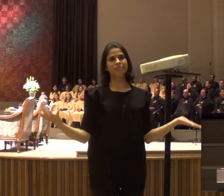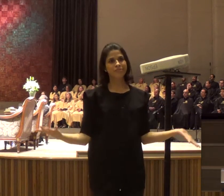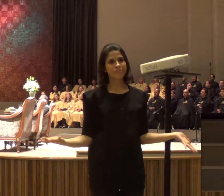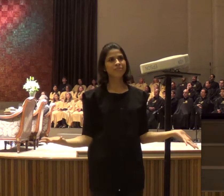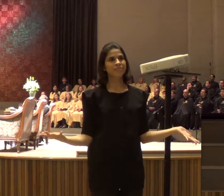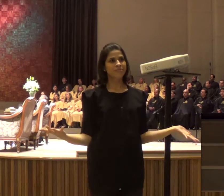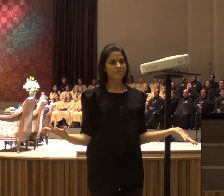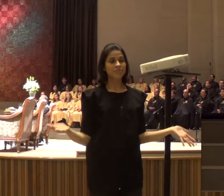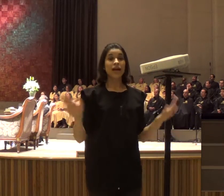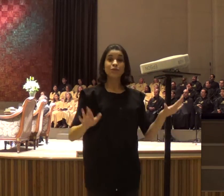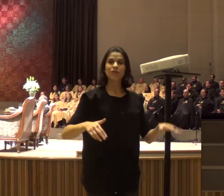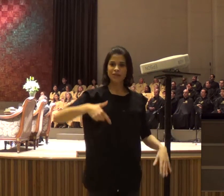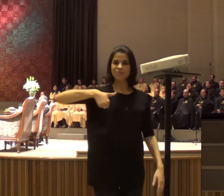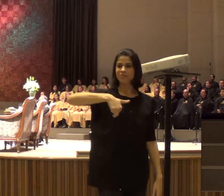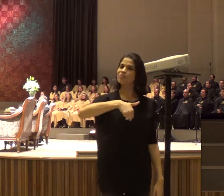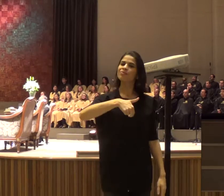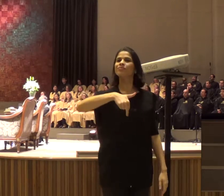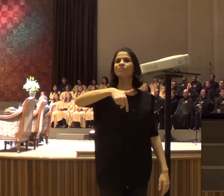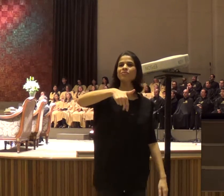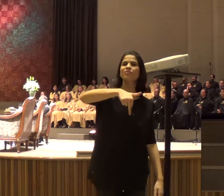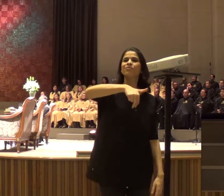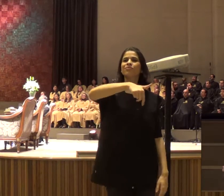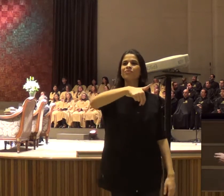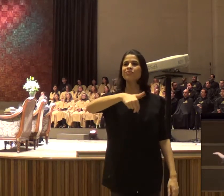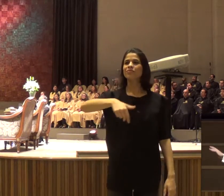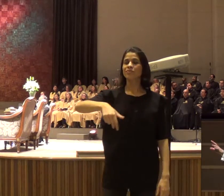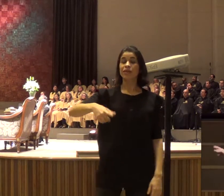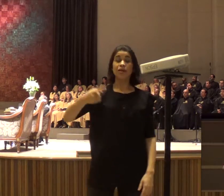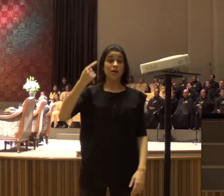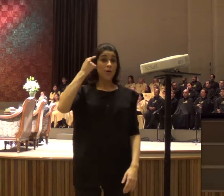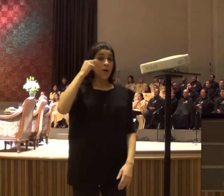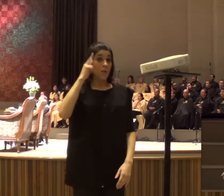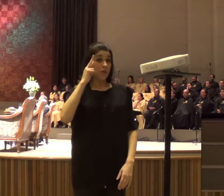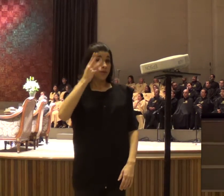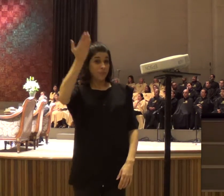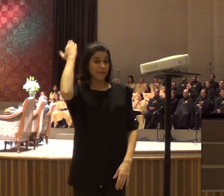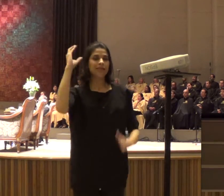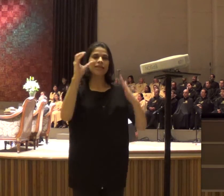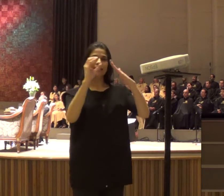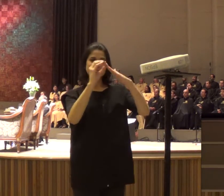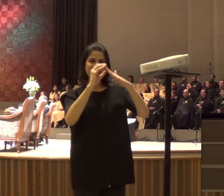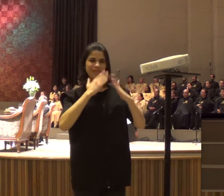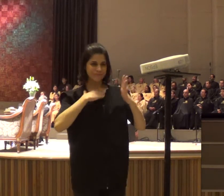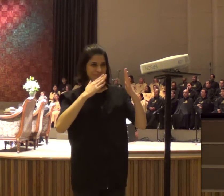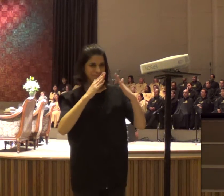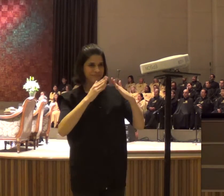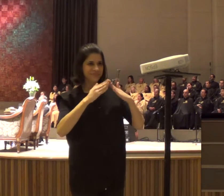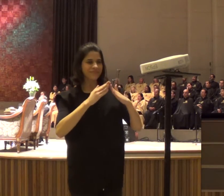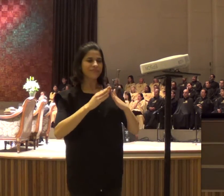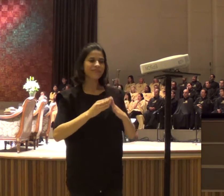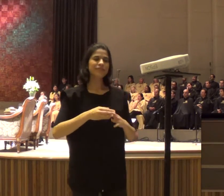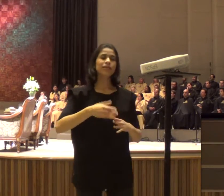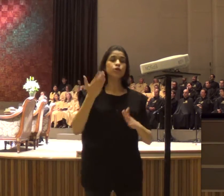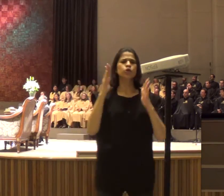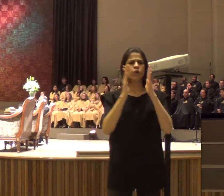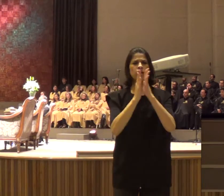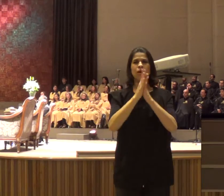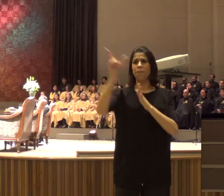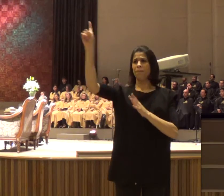vai usar a boca de alguém, eu me lembro, que na nossa célula, nós estávamos orando, pela conversão de uma pessoa, e essa